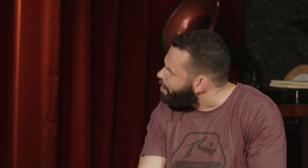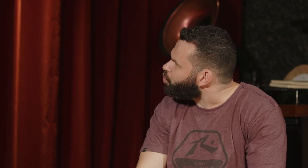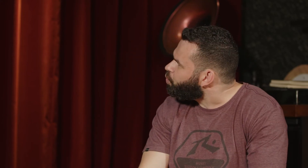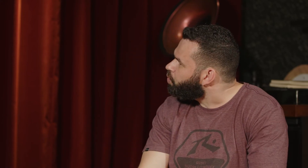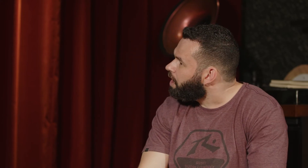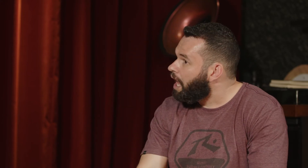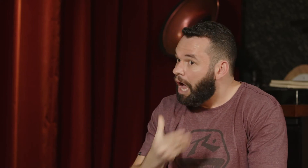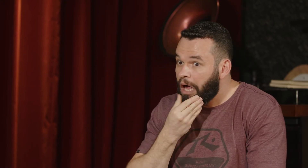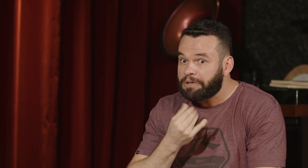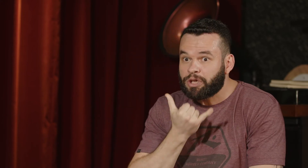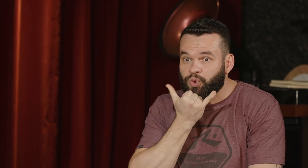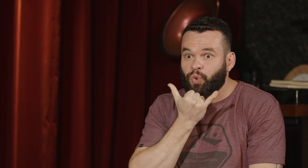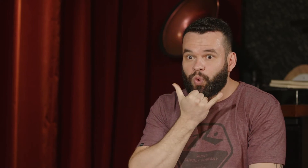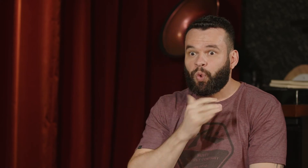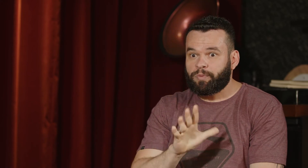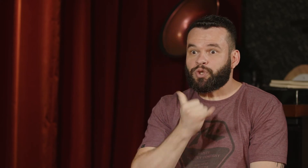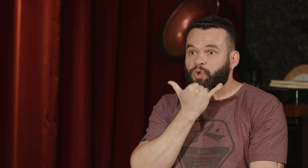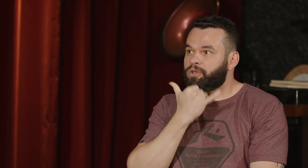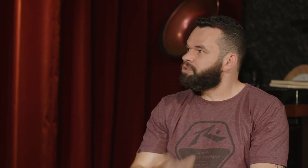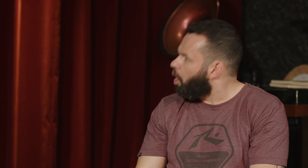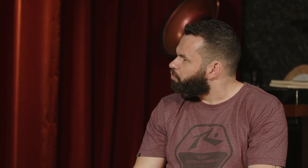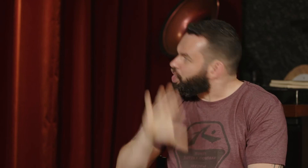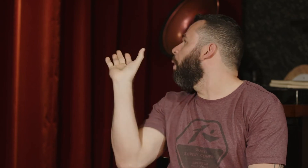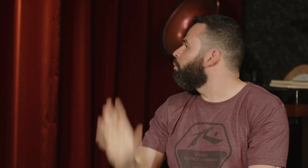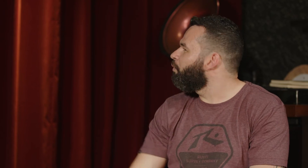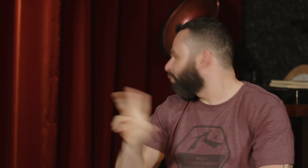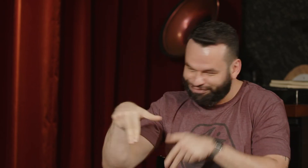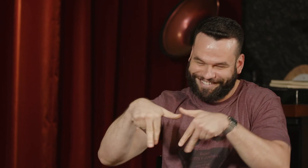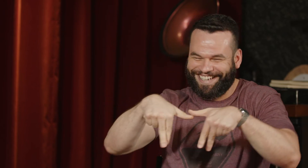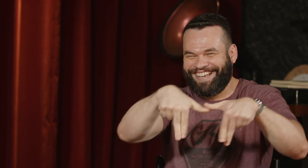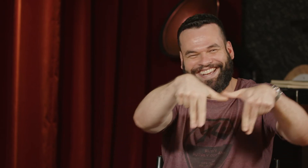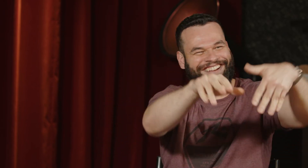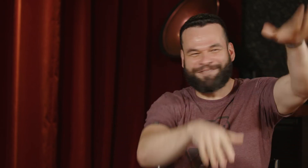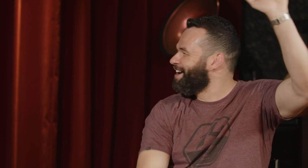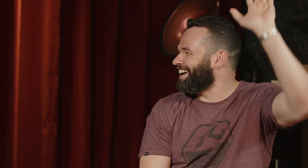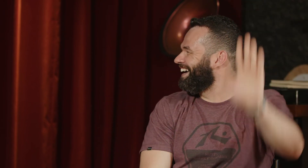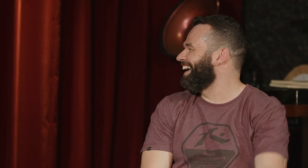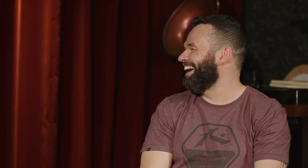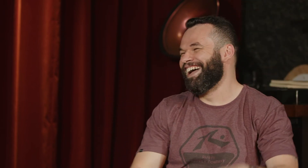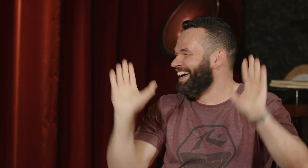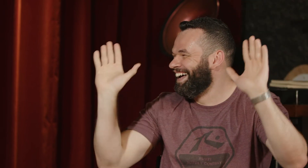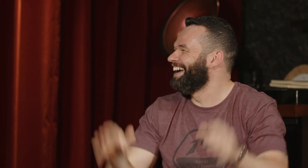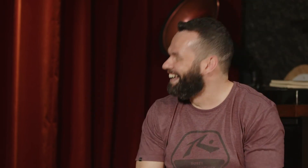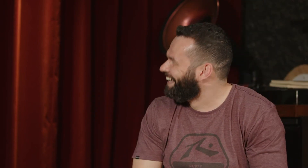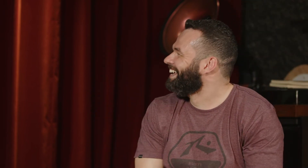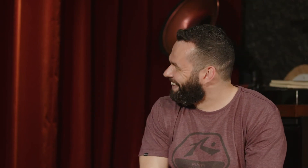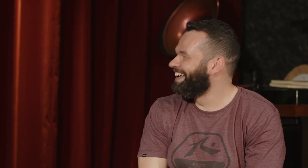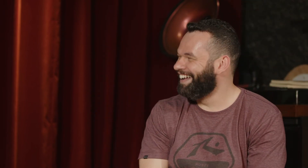Você deve respeitar, quase bateu no óbvio, e o homem pediu mil desculpas. Então, tchau, cheguei, continuo andando. Então, eu acho que é isso que mais